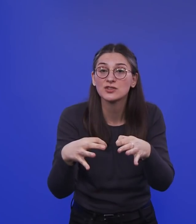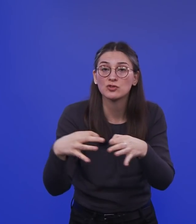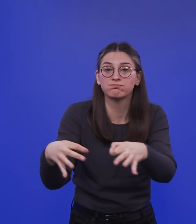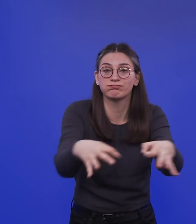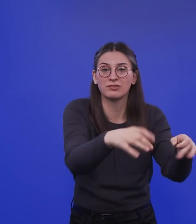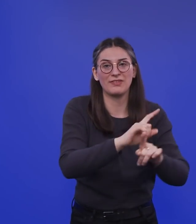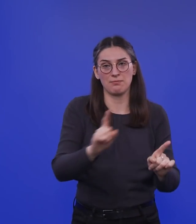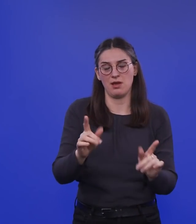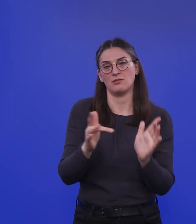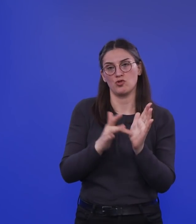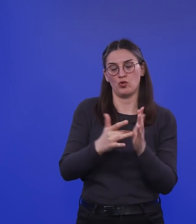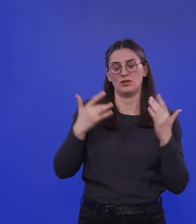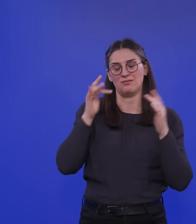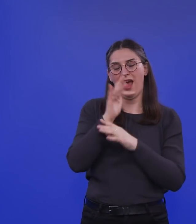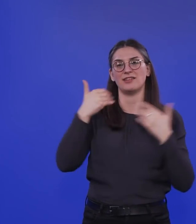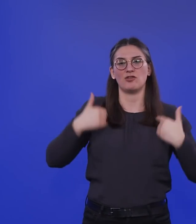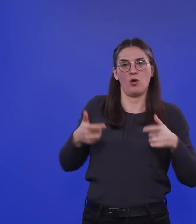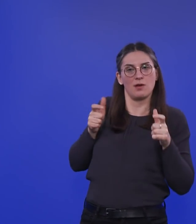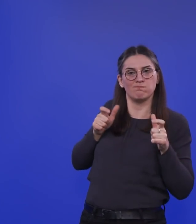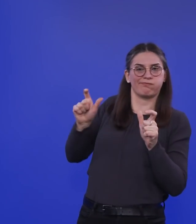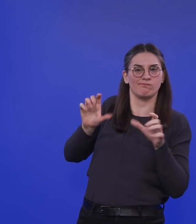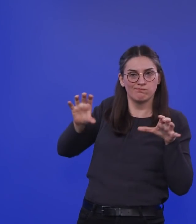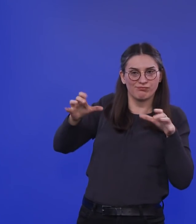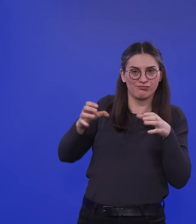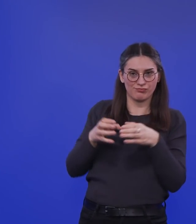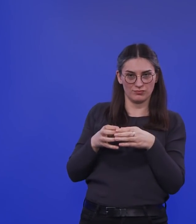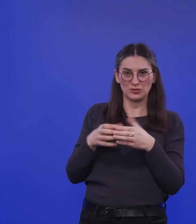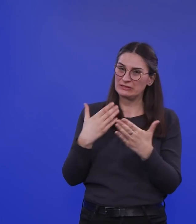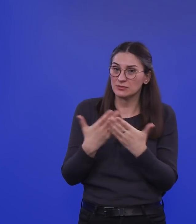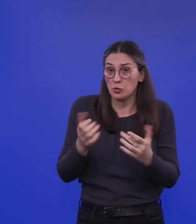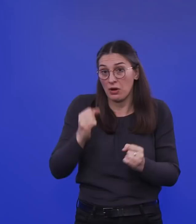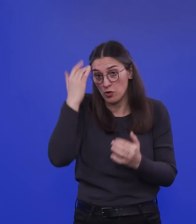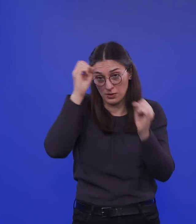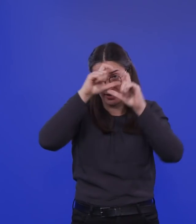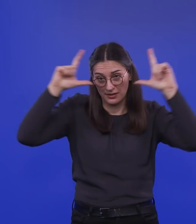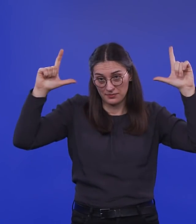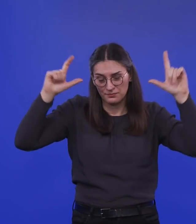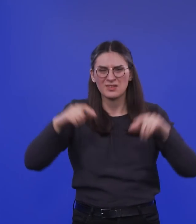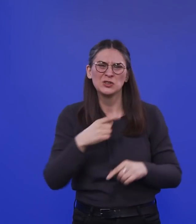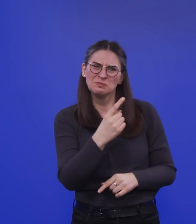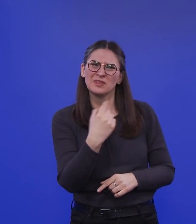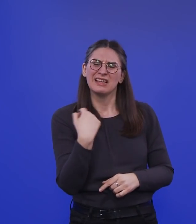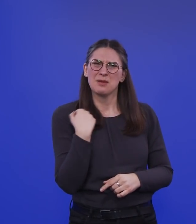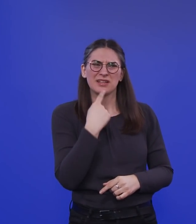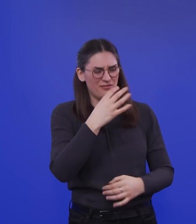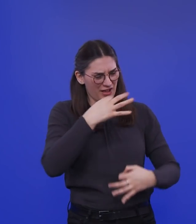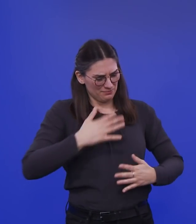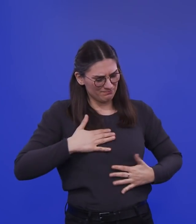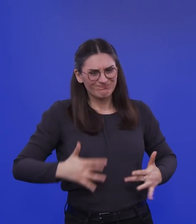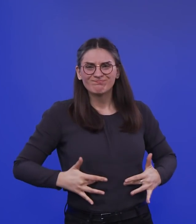abschirmen. Also das wäre mal so eine ganz einfache Überlegung. Und Sie fragten mich nach meinem Bauchgefühl als Virologe, da kann ich Ihnen was